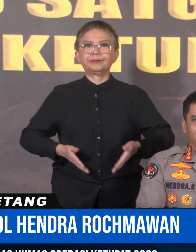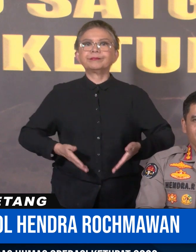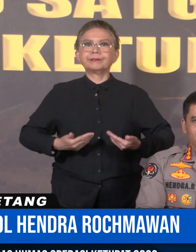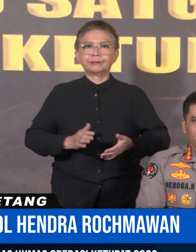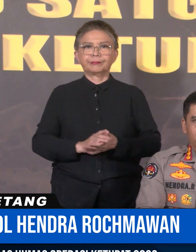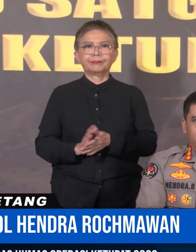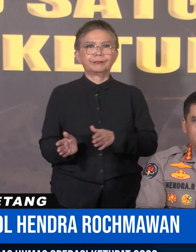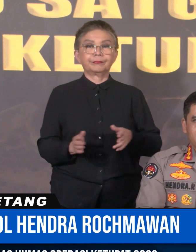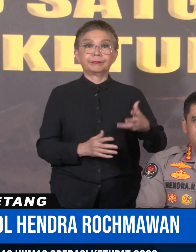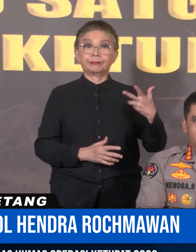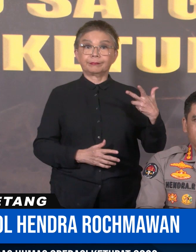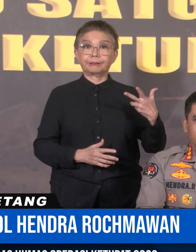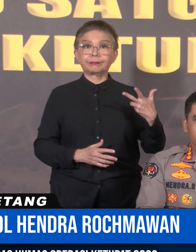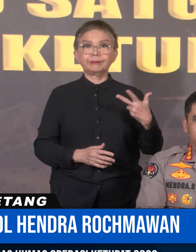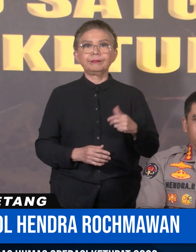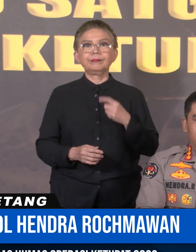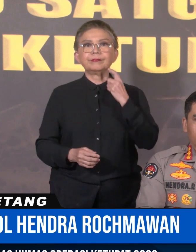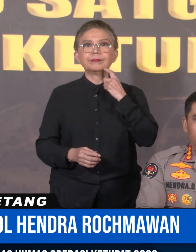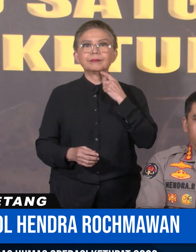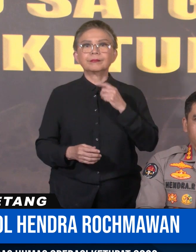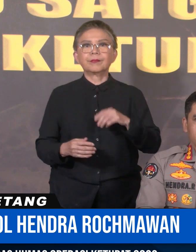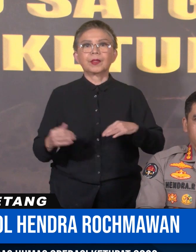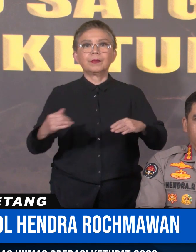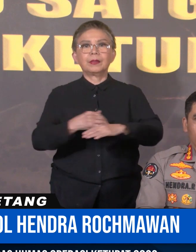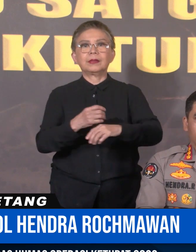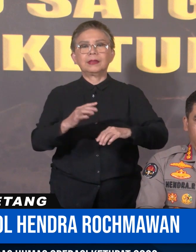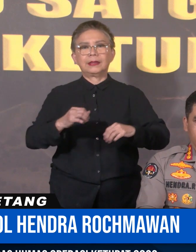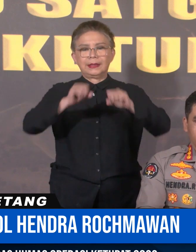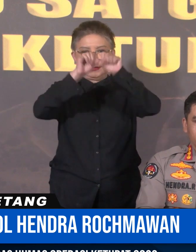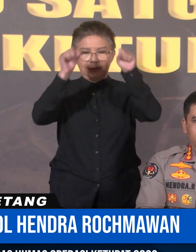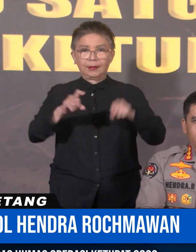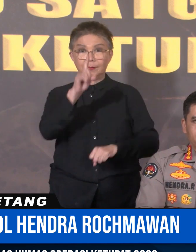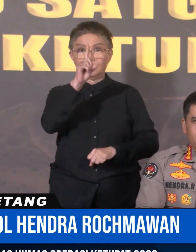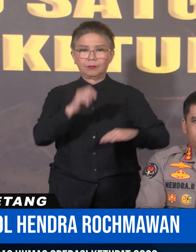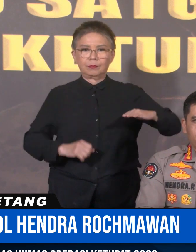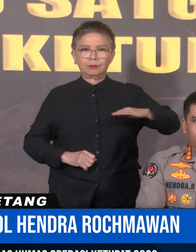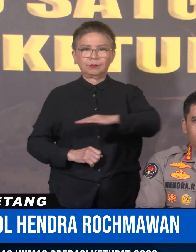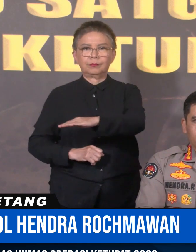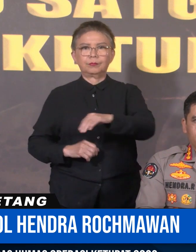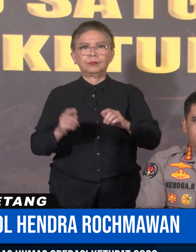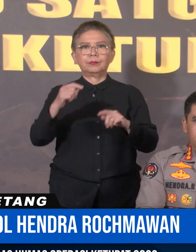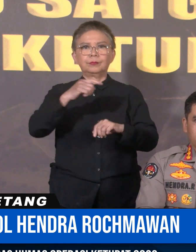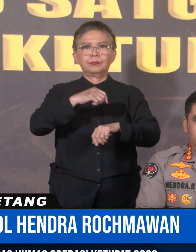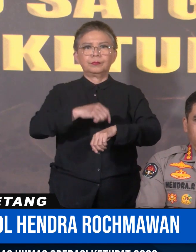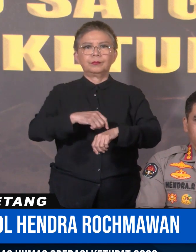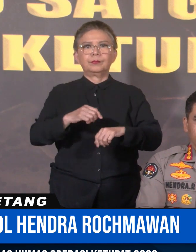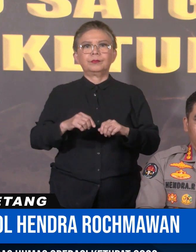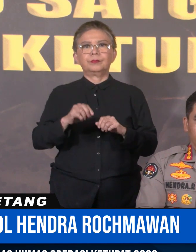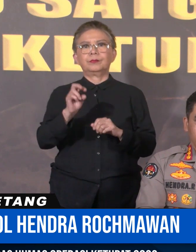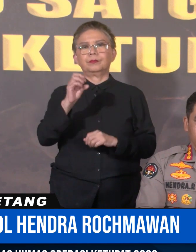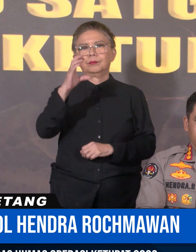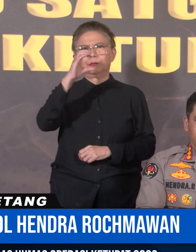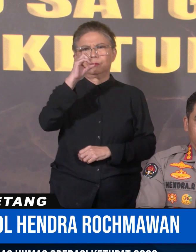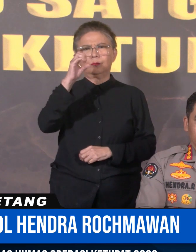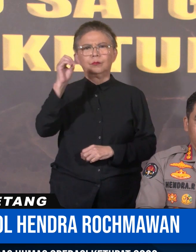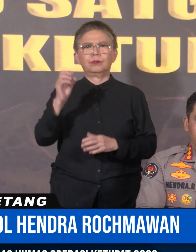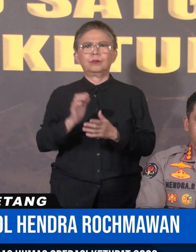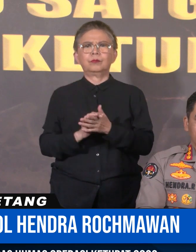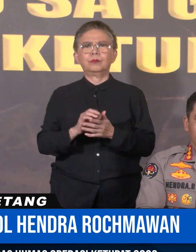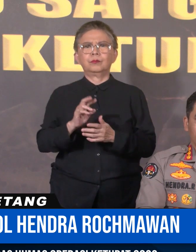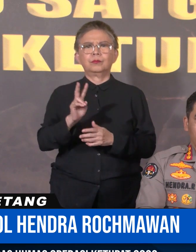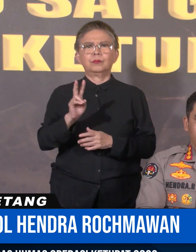Informasi ketiga terkait pemberlakuan sistem OneWay Pada pukul 12.00 WIB